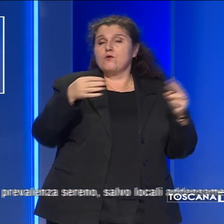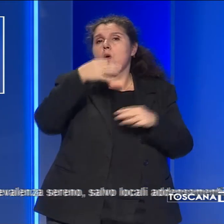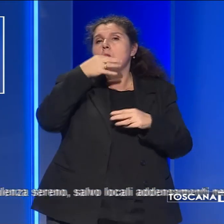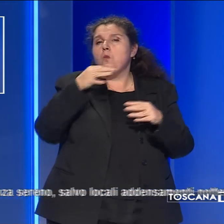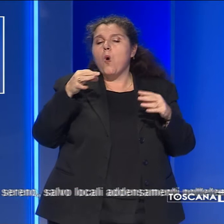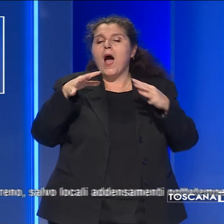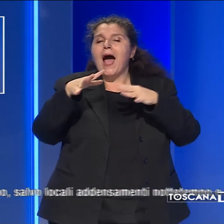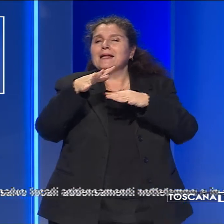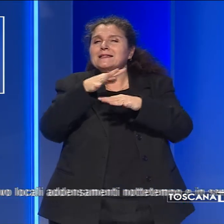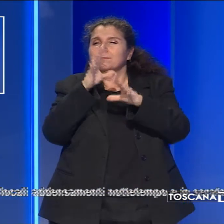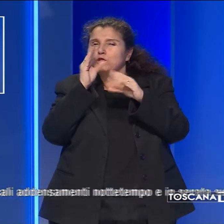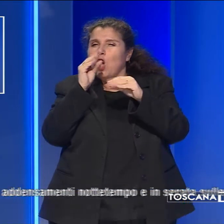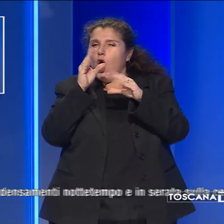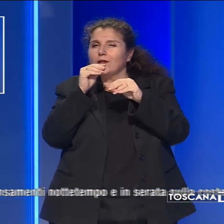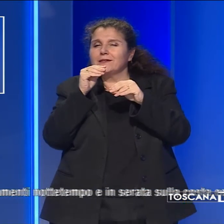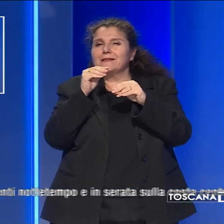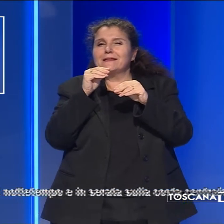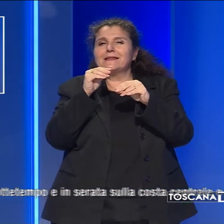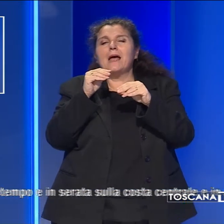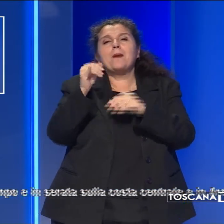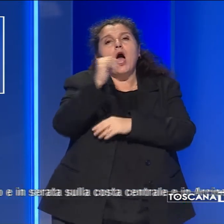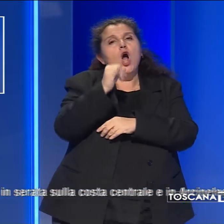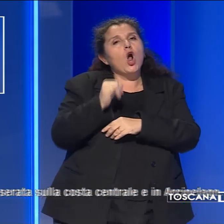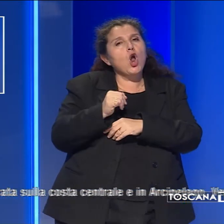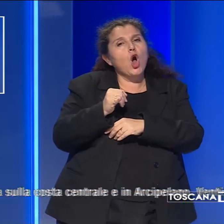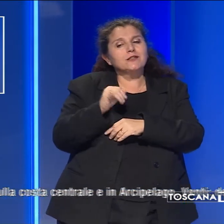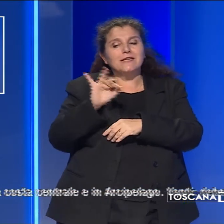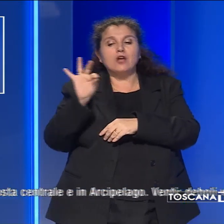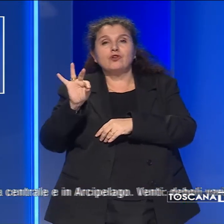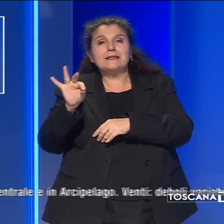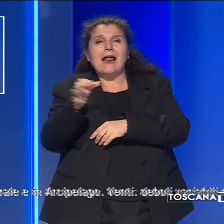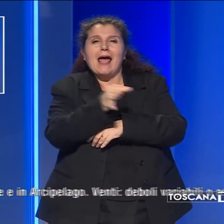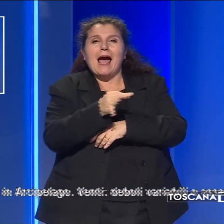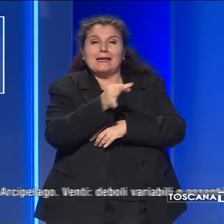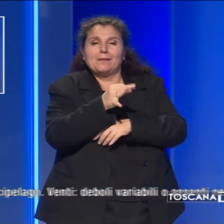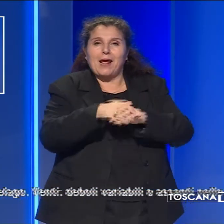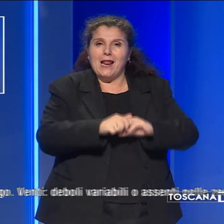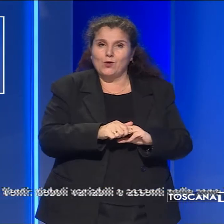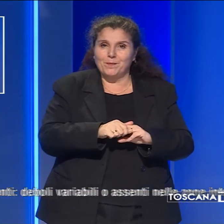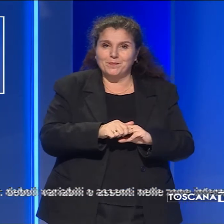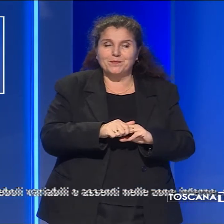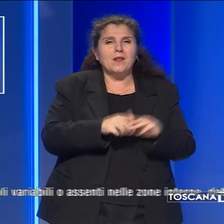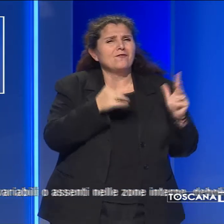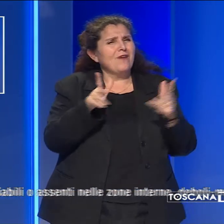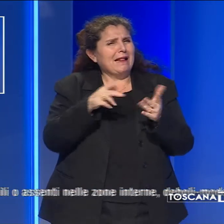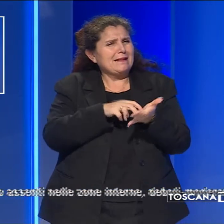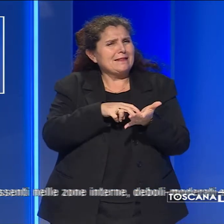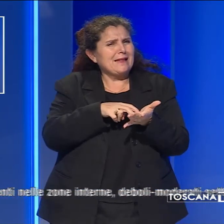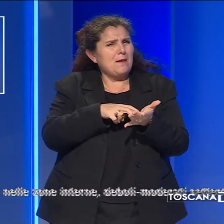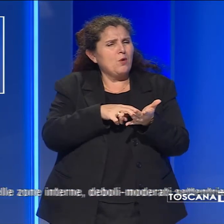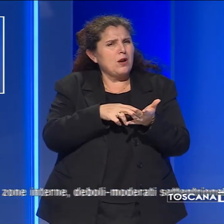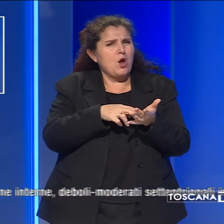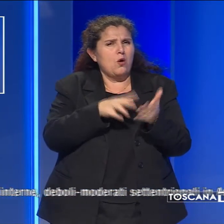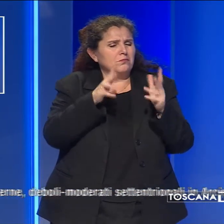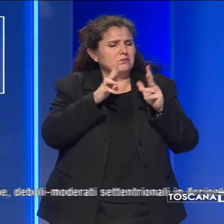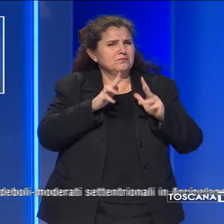addensamenti durante la notte, in serata però su costa centrale e arcipelago. I venti deboli o assenti